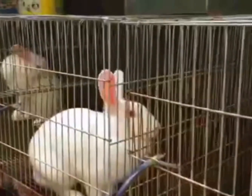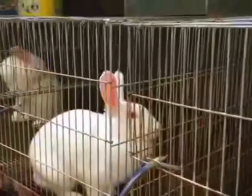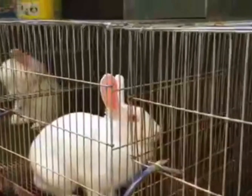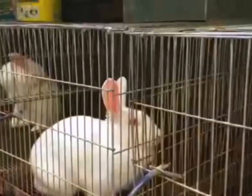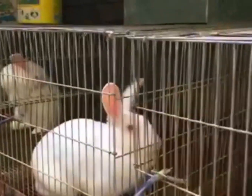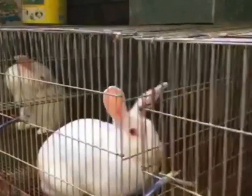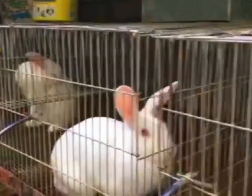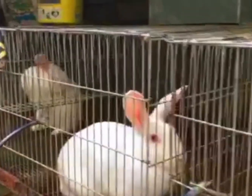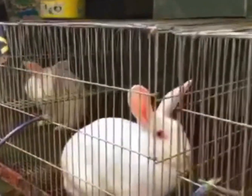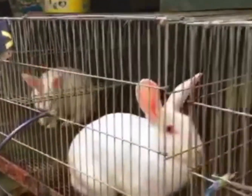pesos or less,